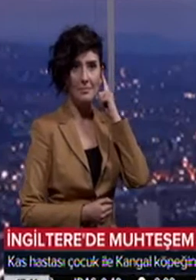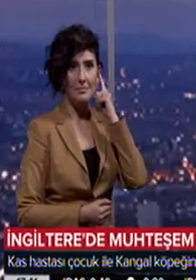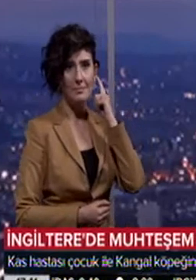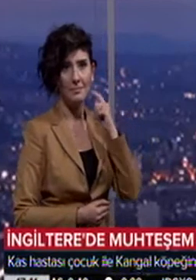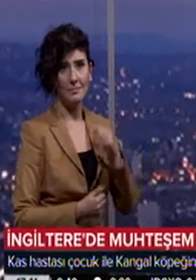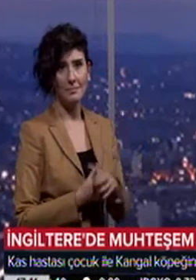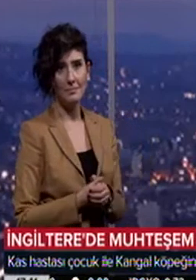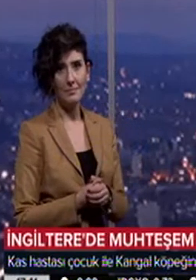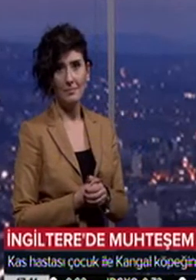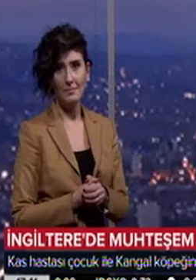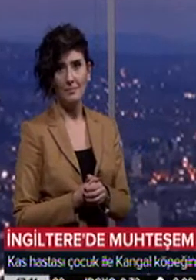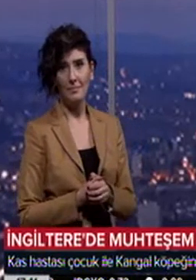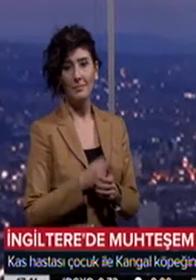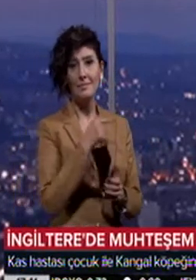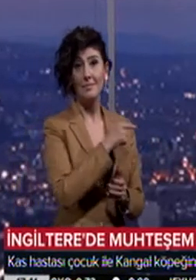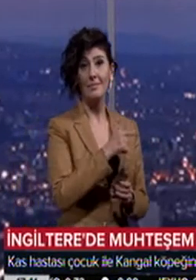İzlediğiniz için teşekkür